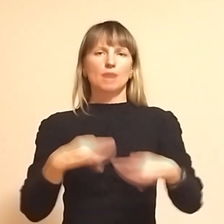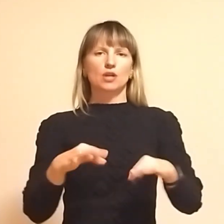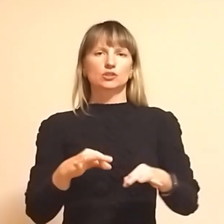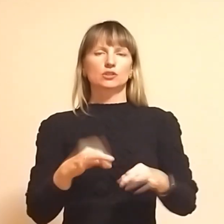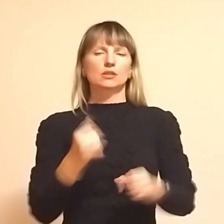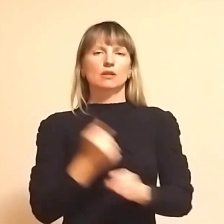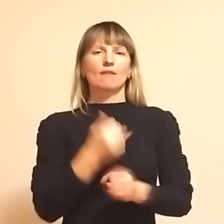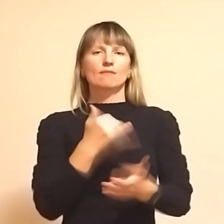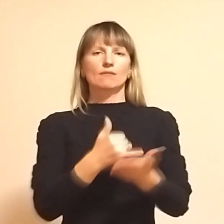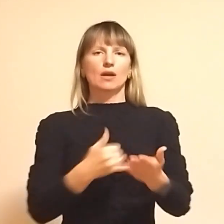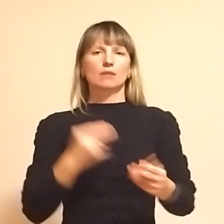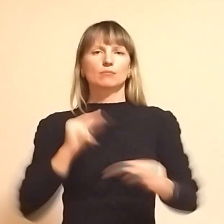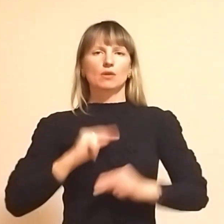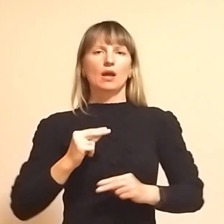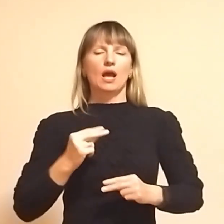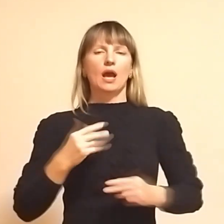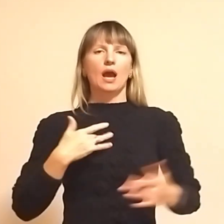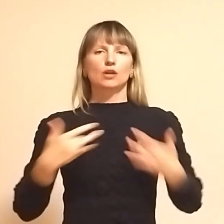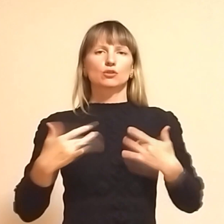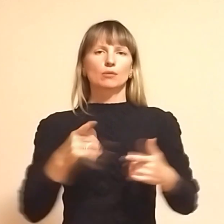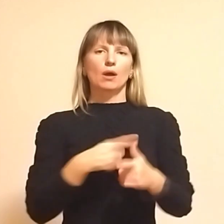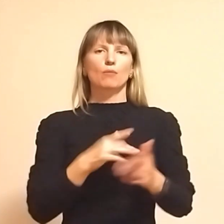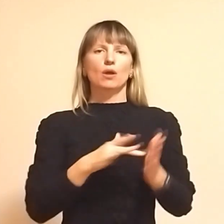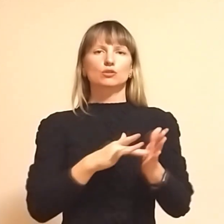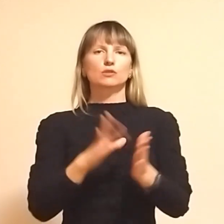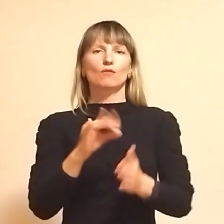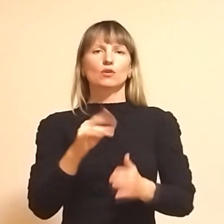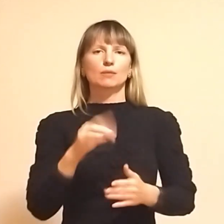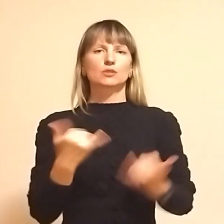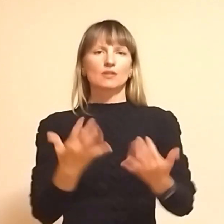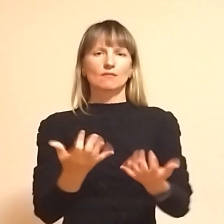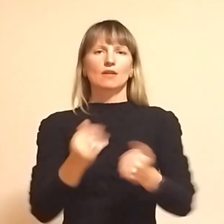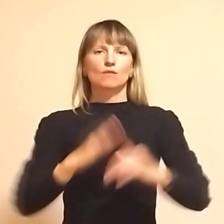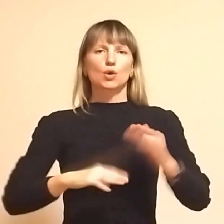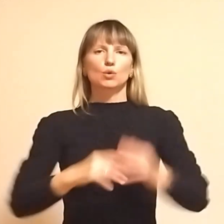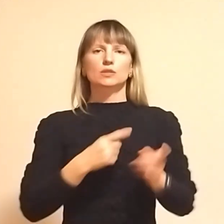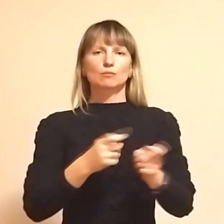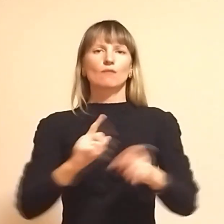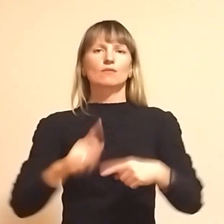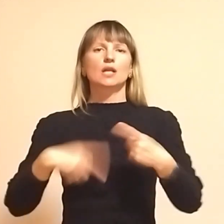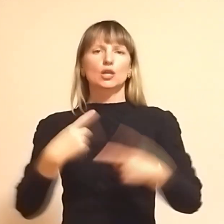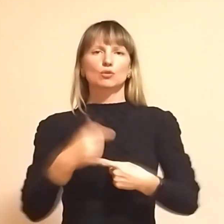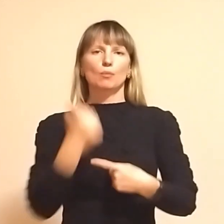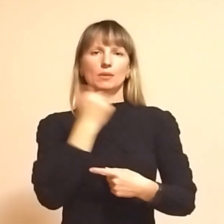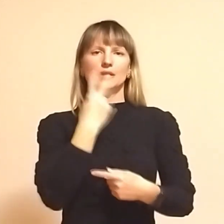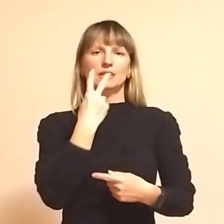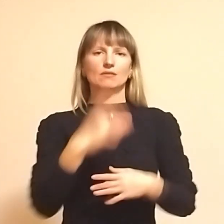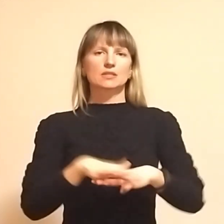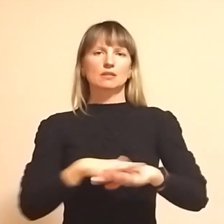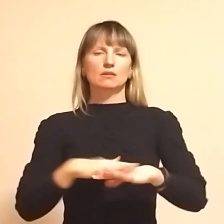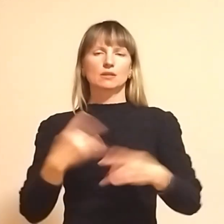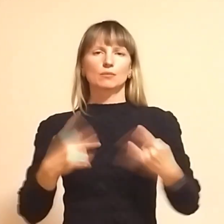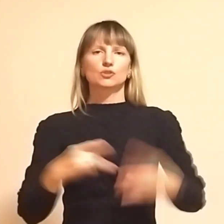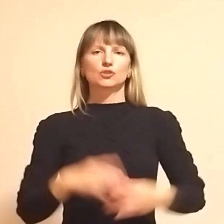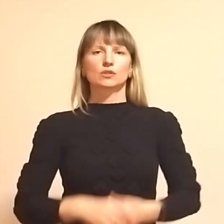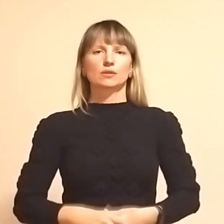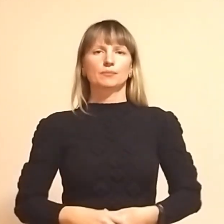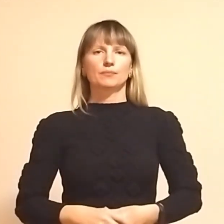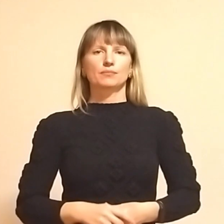працювали акторами чи екскурсоводами, а зараз взяли у руки зброю у наступному матеріалі Суспільного. На